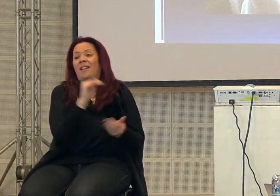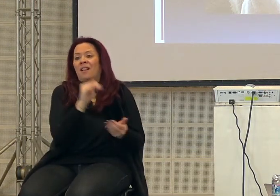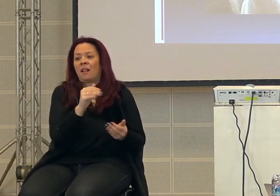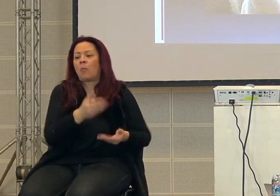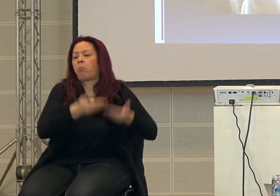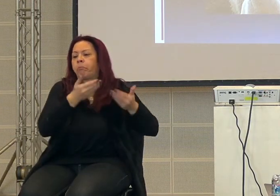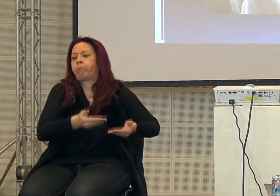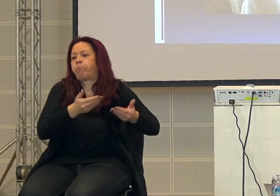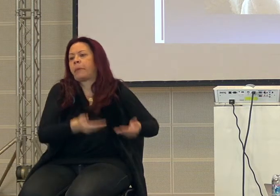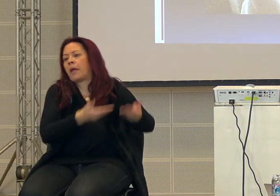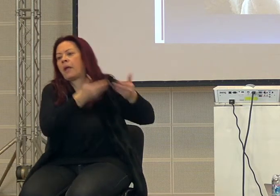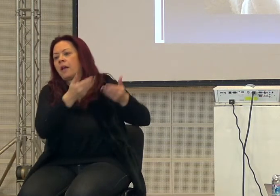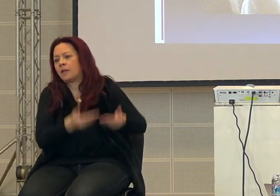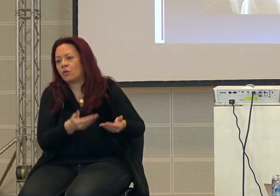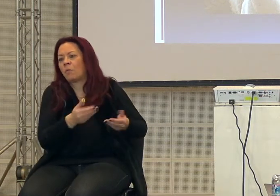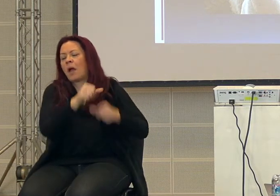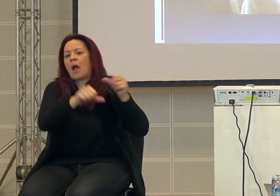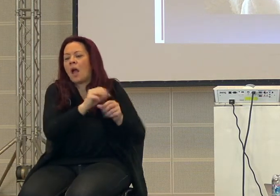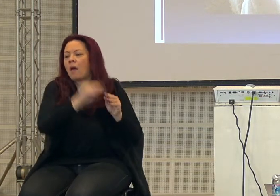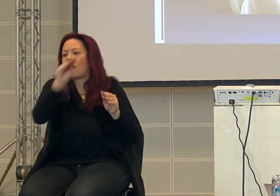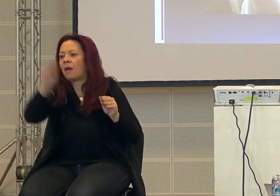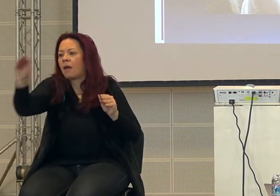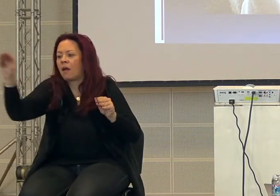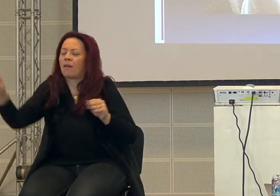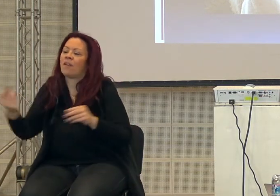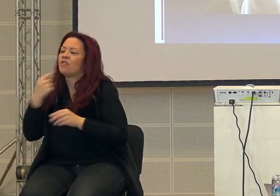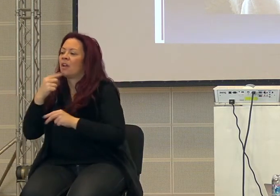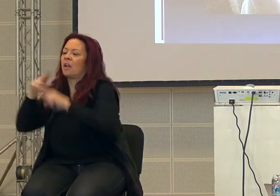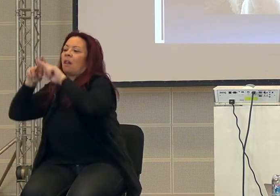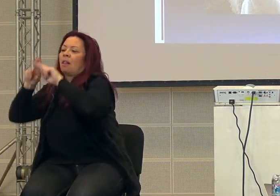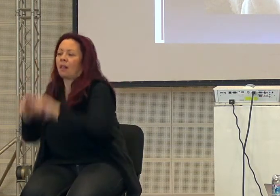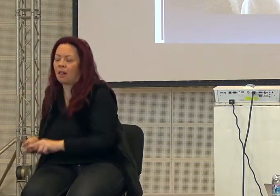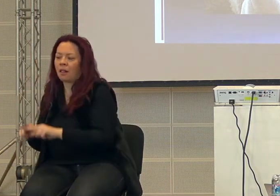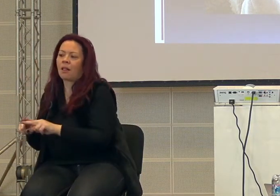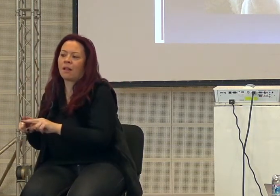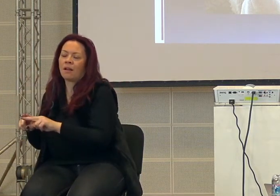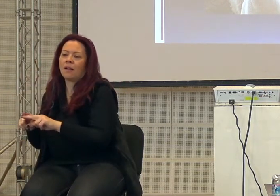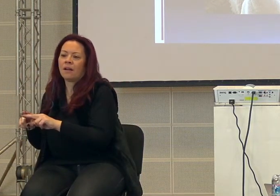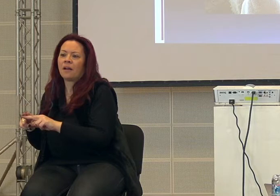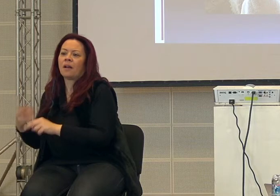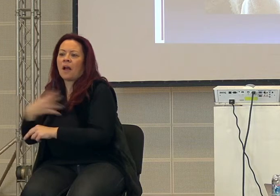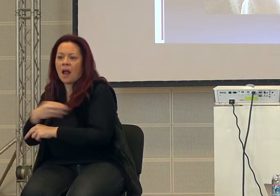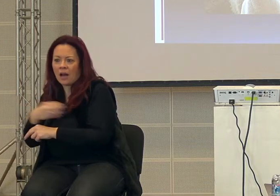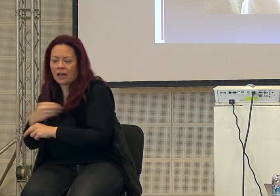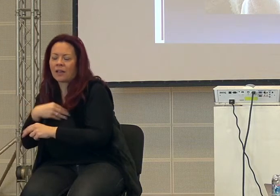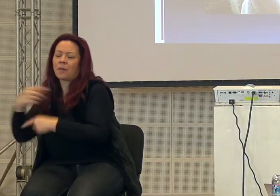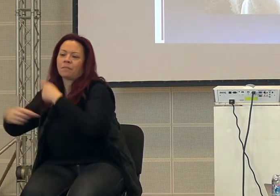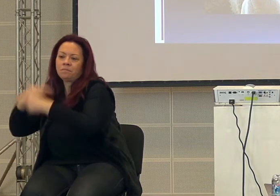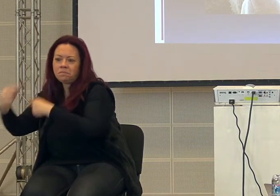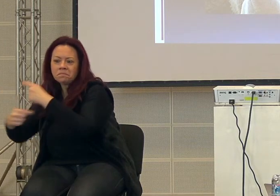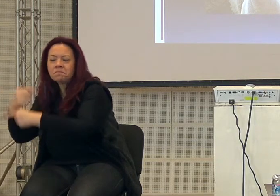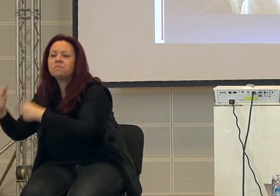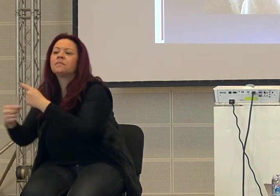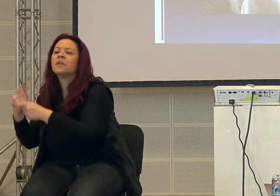zavorra intollerabile. Mentre, e quindi in certi modi, da un allattamento prolungato fino